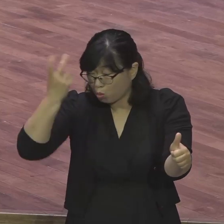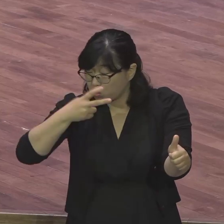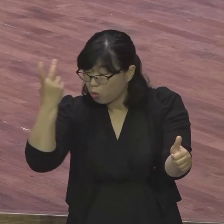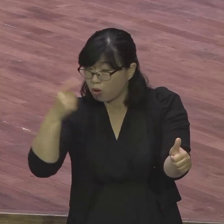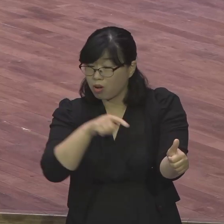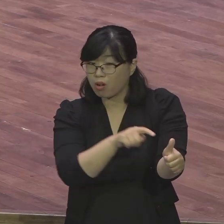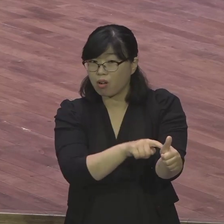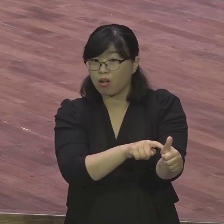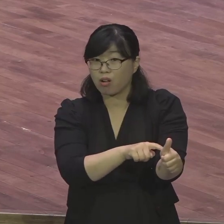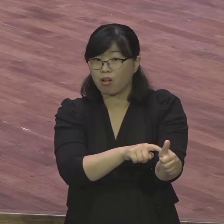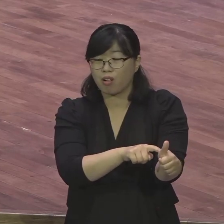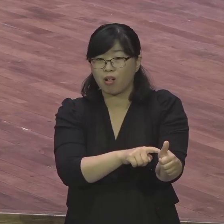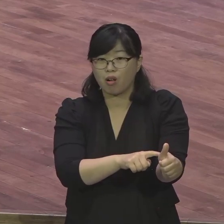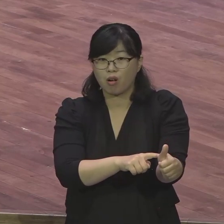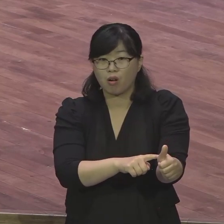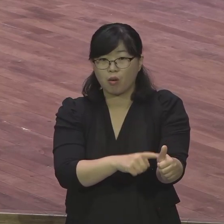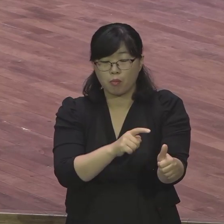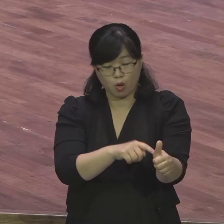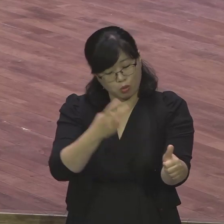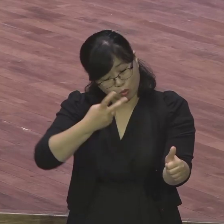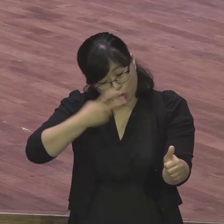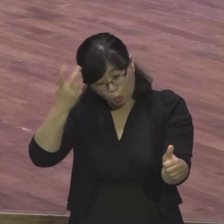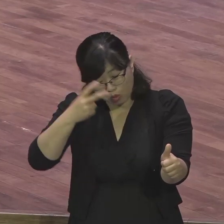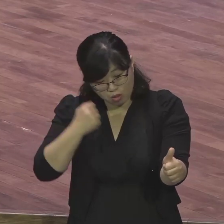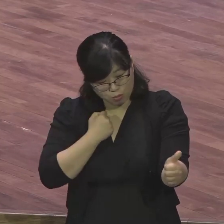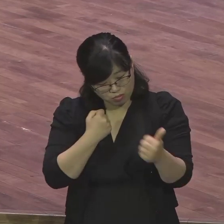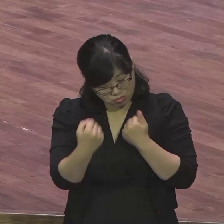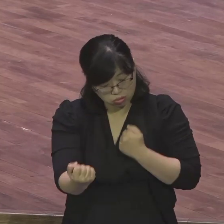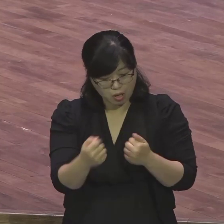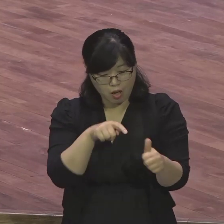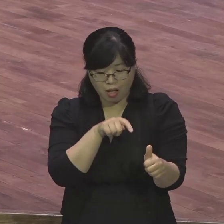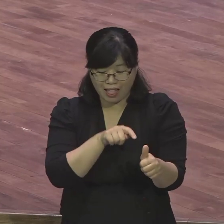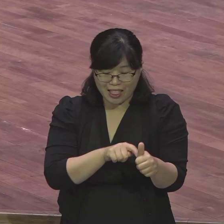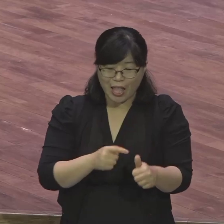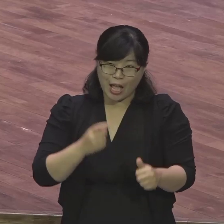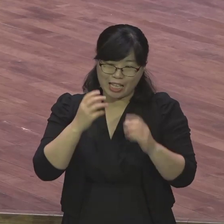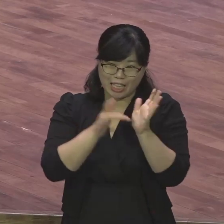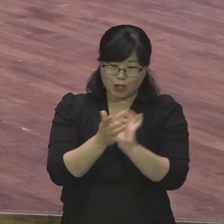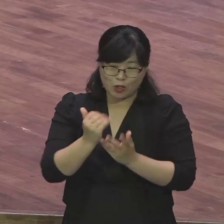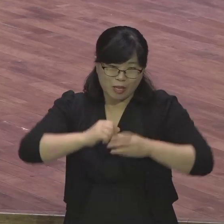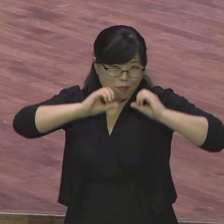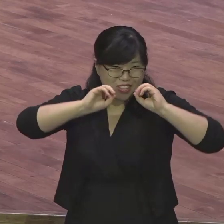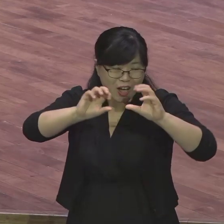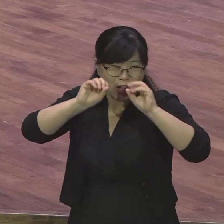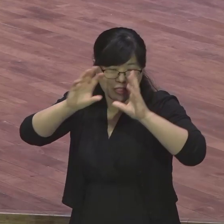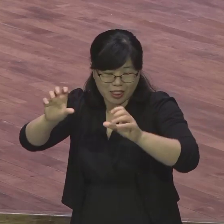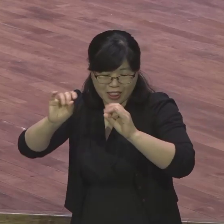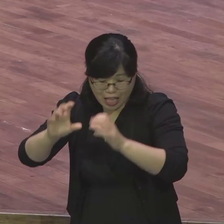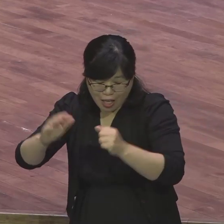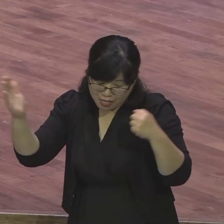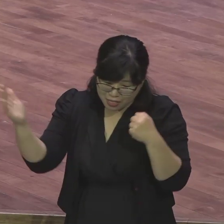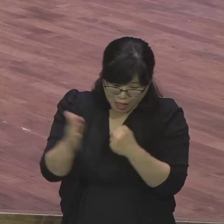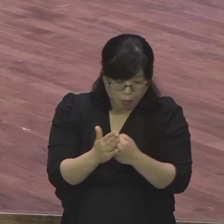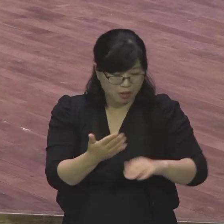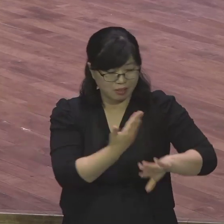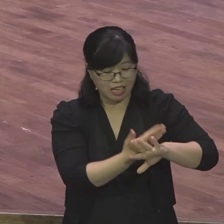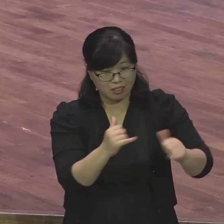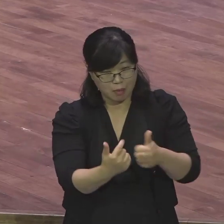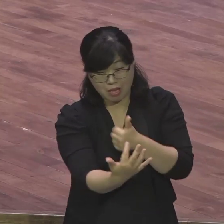믿는 건 예수 믿나 때문에 집에 쫓겨나. 세상적인 지 다박탈 당해. 계속 죽이려고 따라와. 쫓겨 다녀. 도망